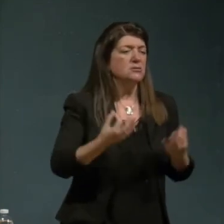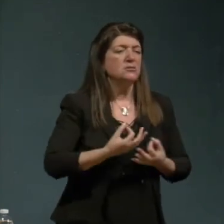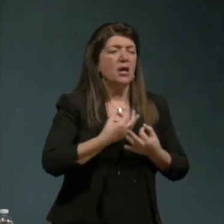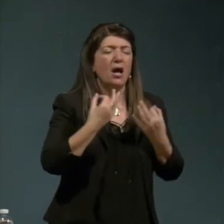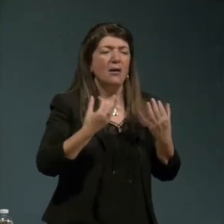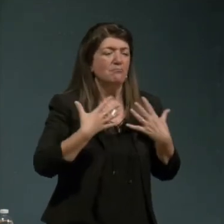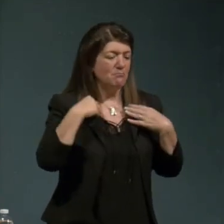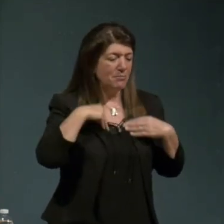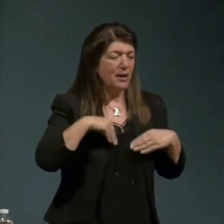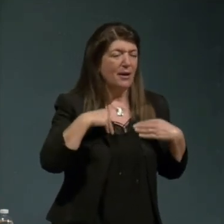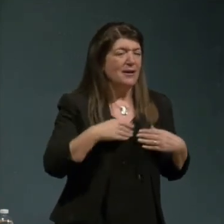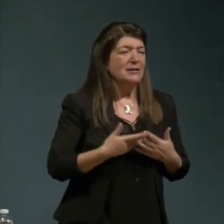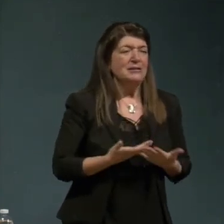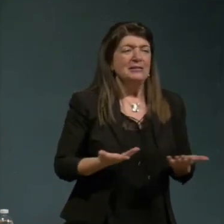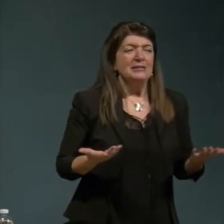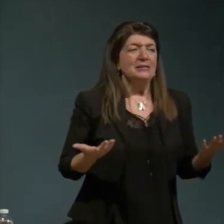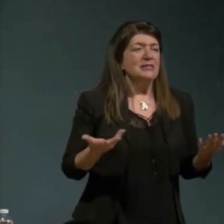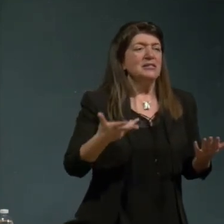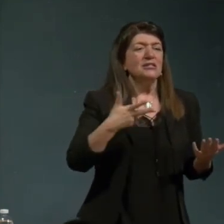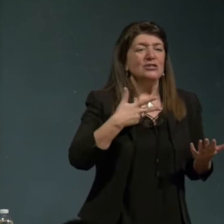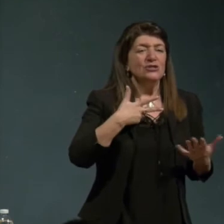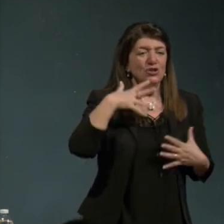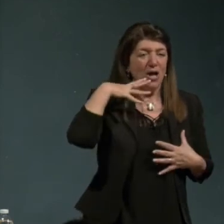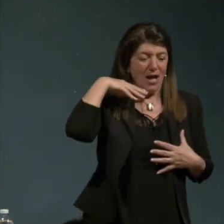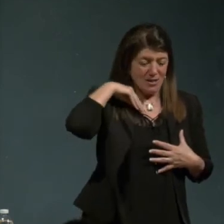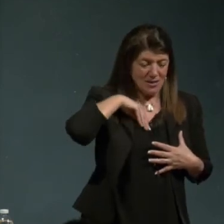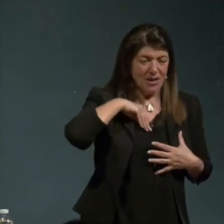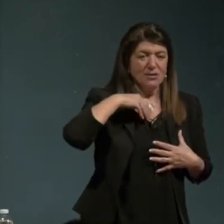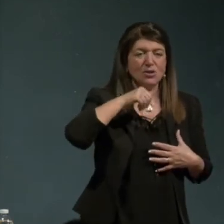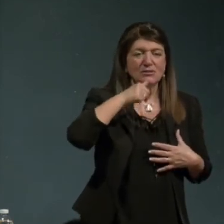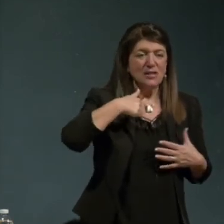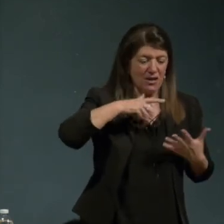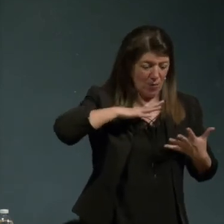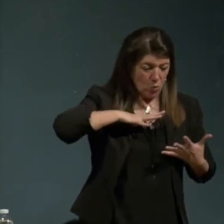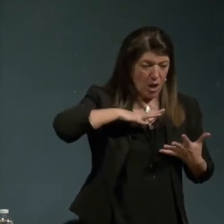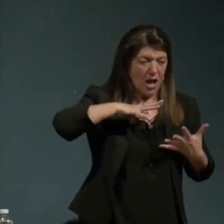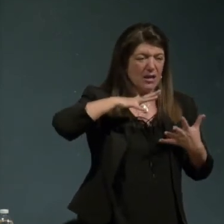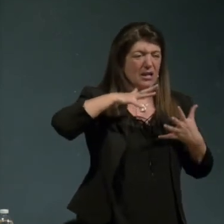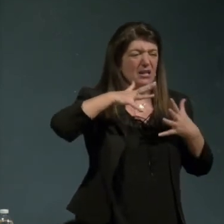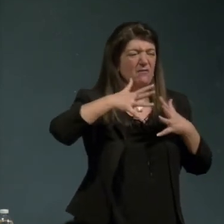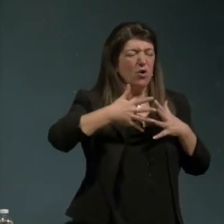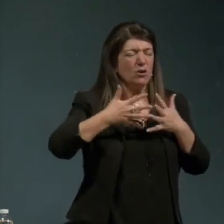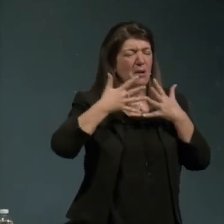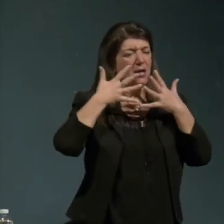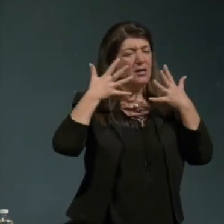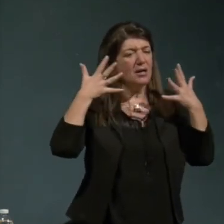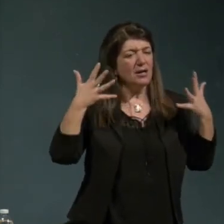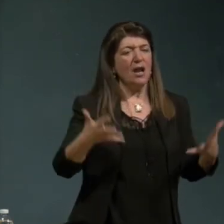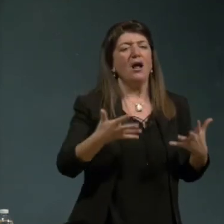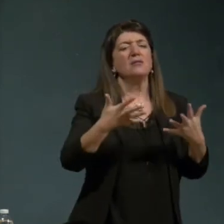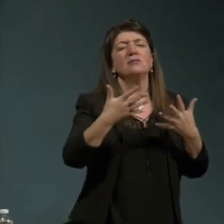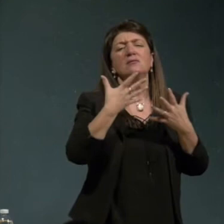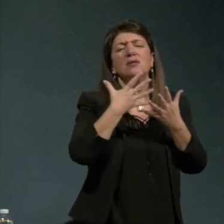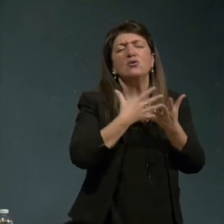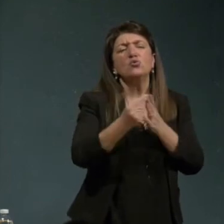ciego hai una riforma profonda di tutti i programmi dell'educazione e